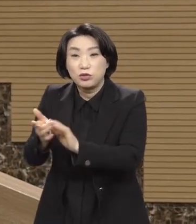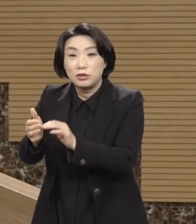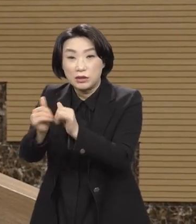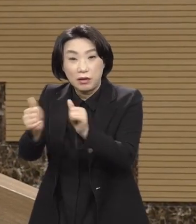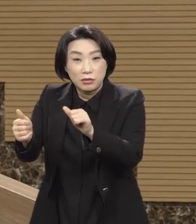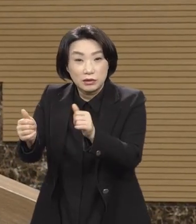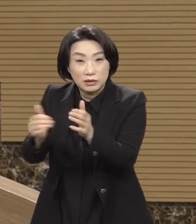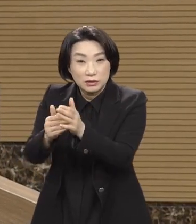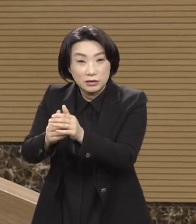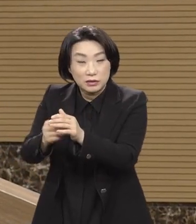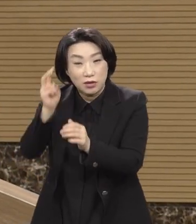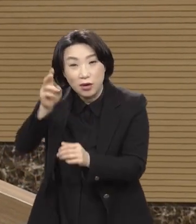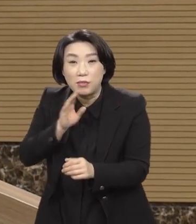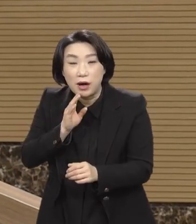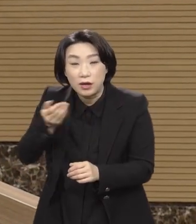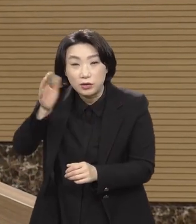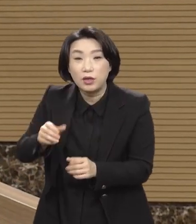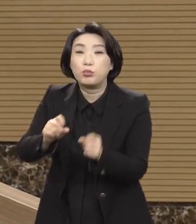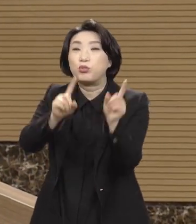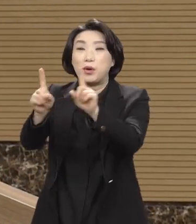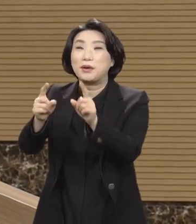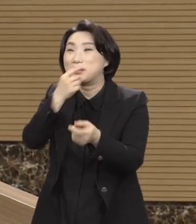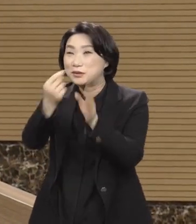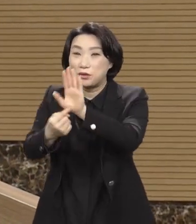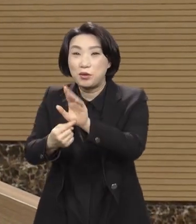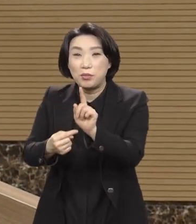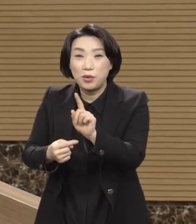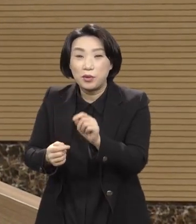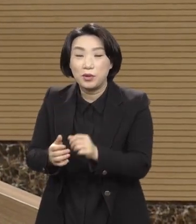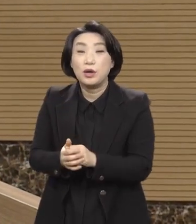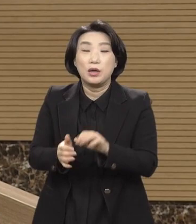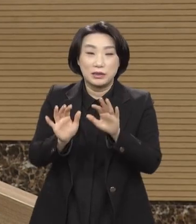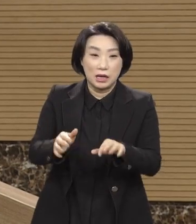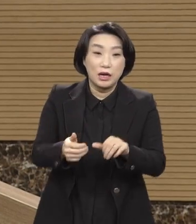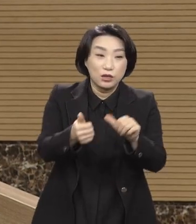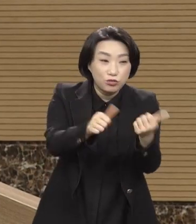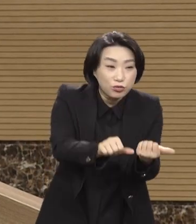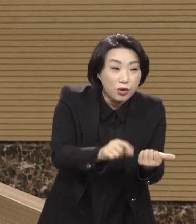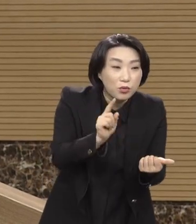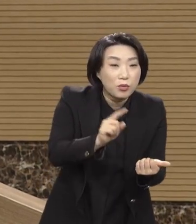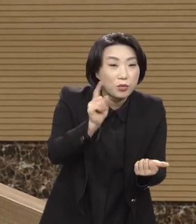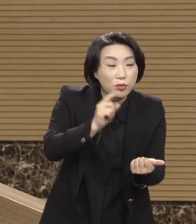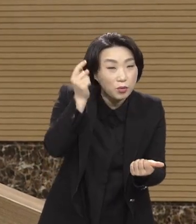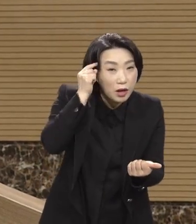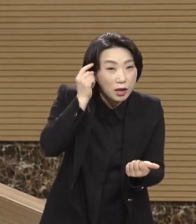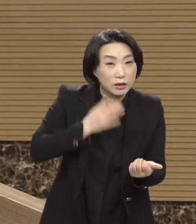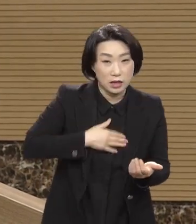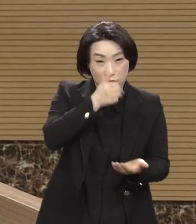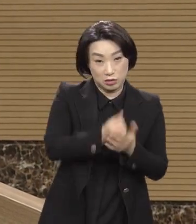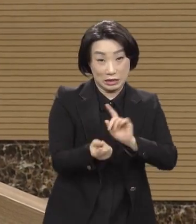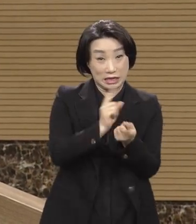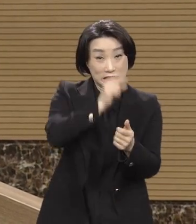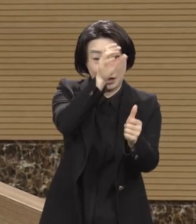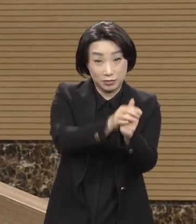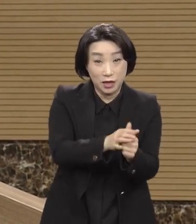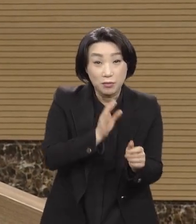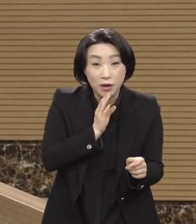죽었다는 증거는 내 죄를 담당하시며 아멘 부활했다는 증거는 그가 죄가 없다는 증거니